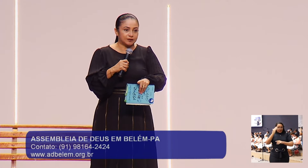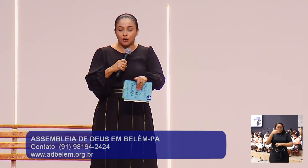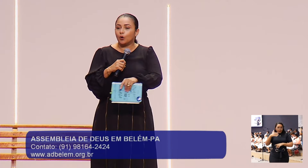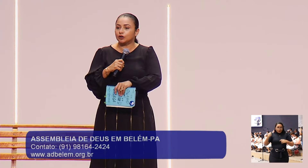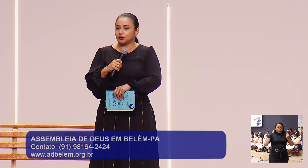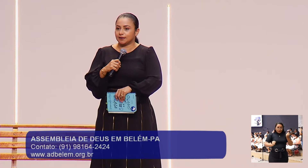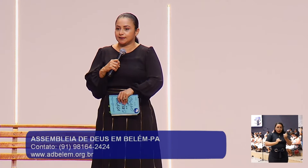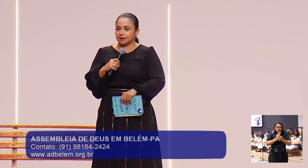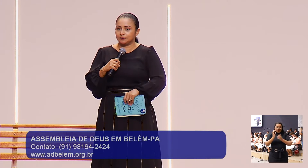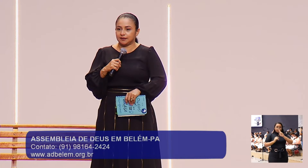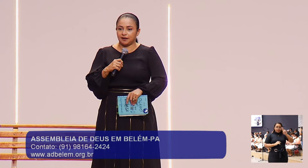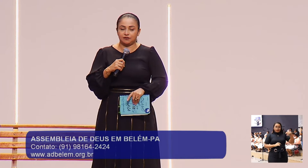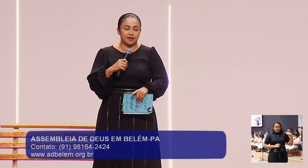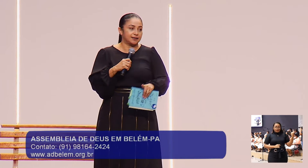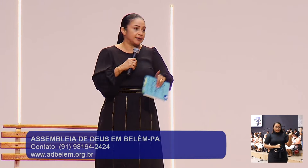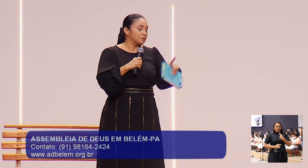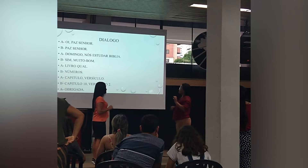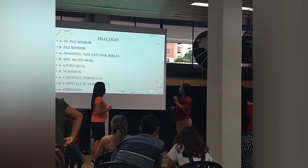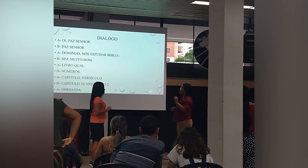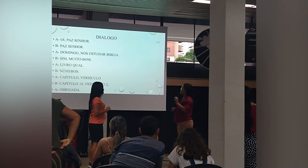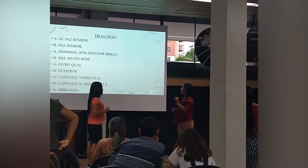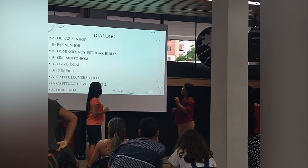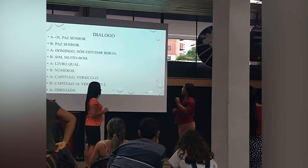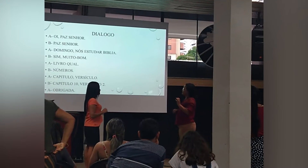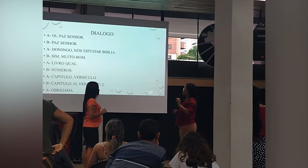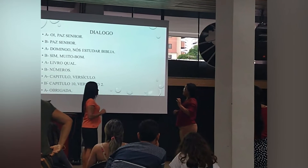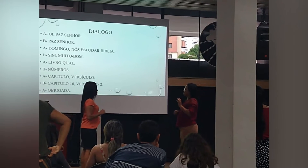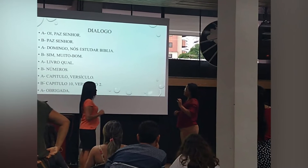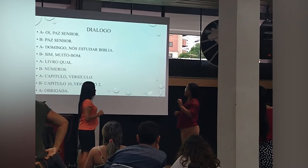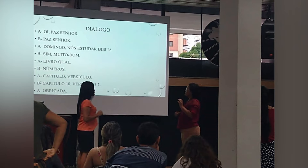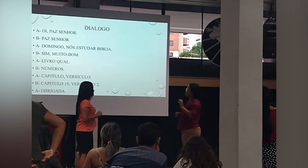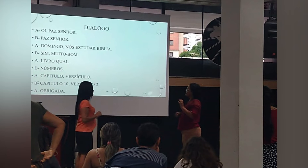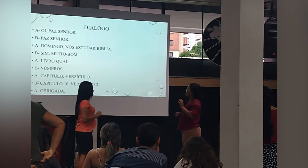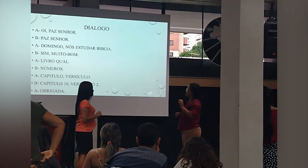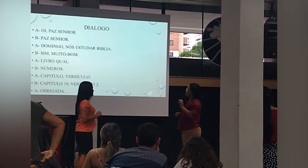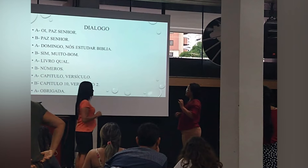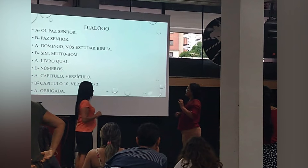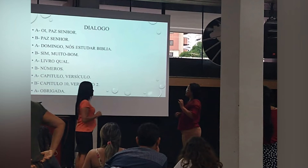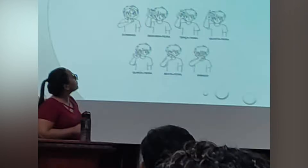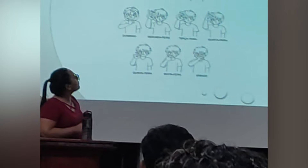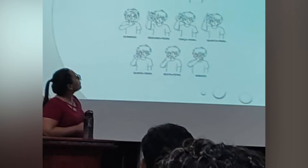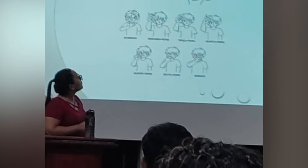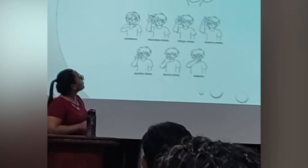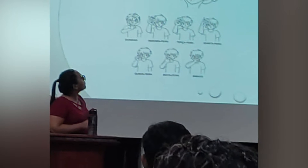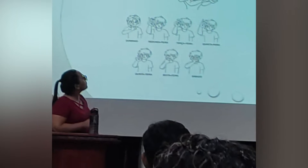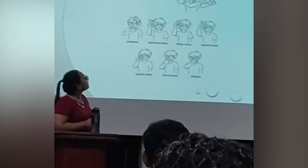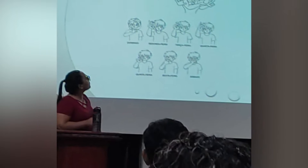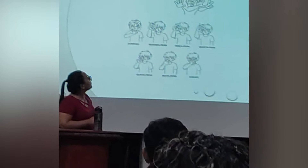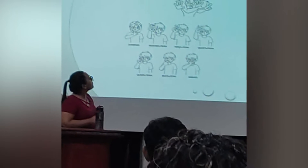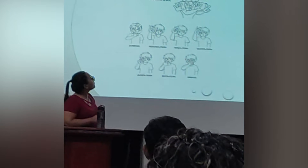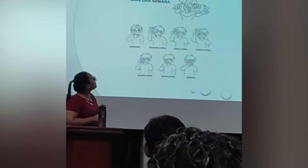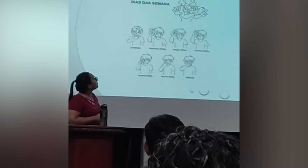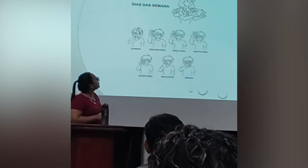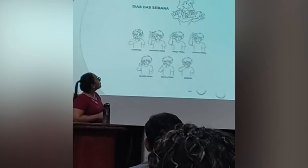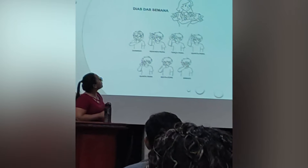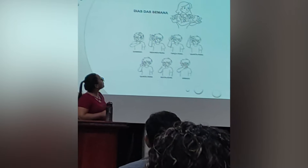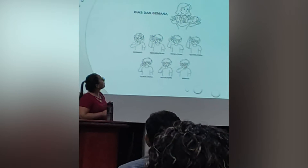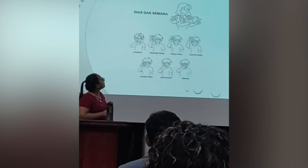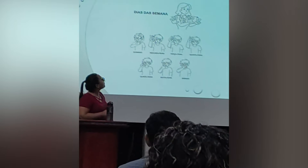Senhor, hoje nós estamos em evidência. Ao longo de quase três meses, diversas pessoas estão participando do Seminário de